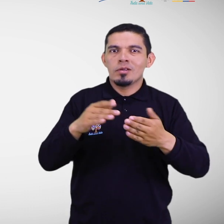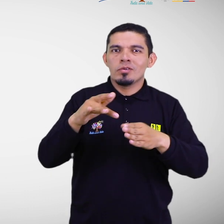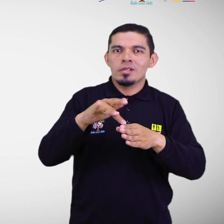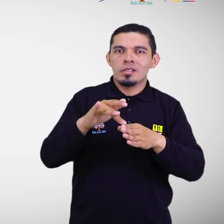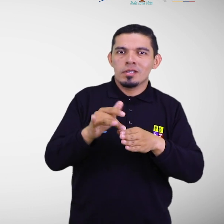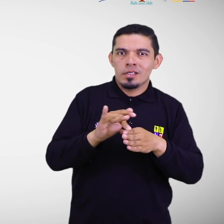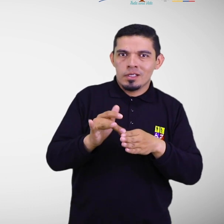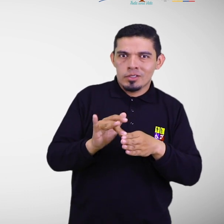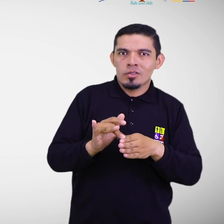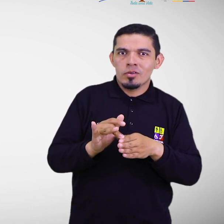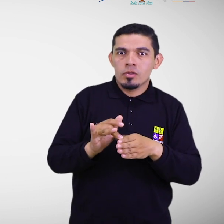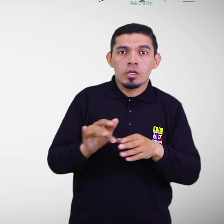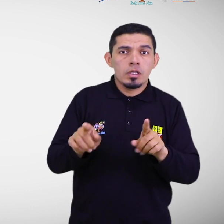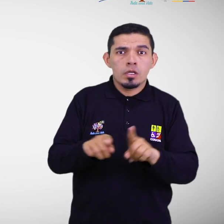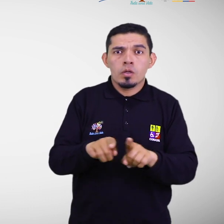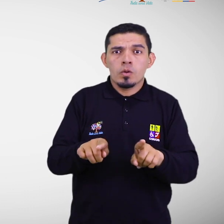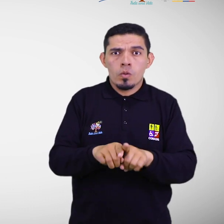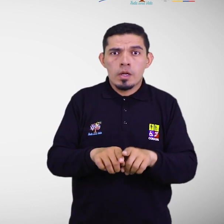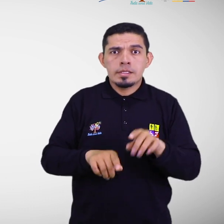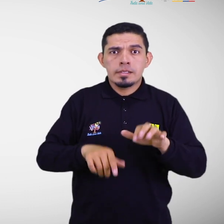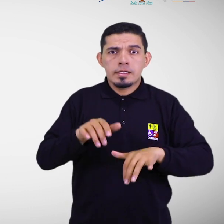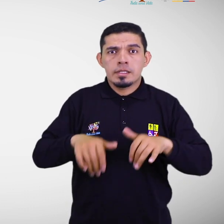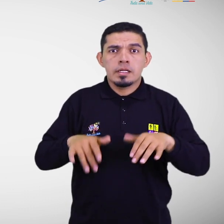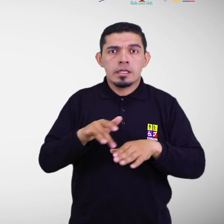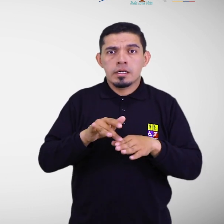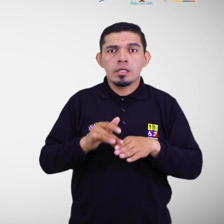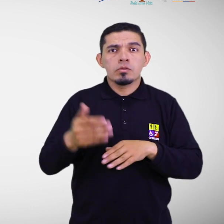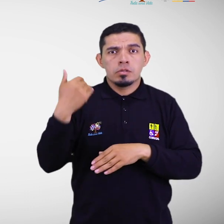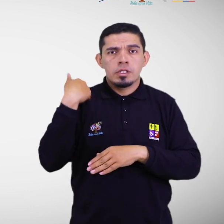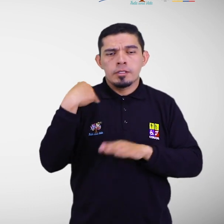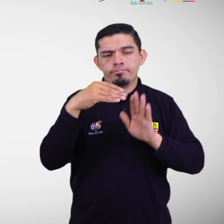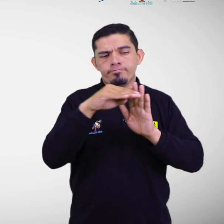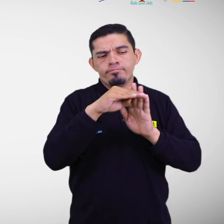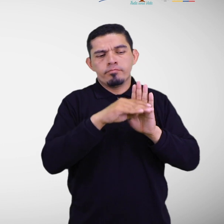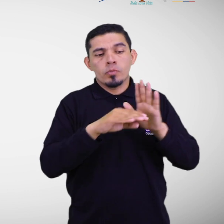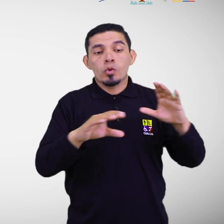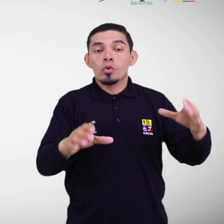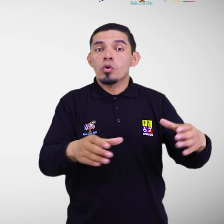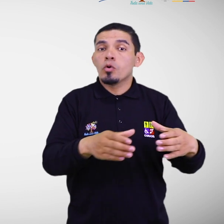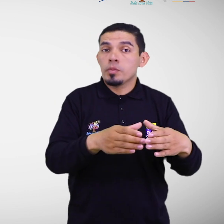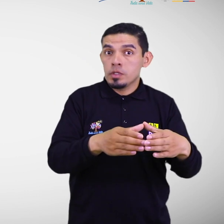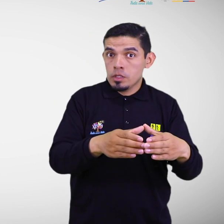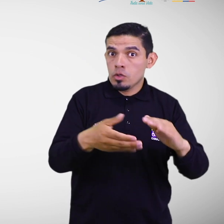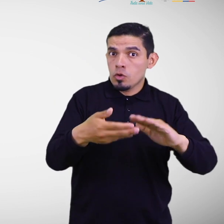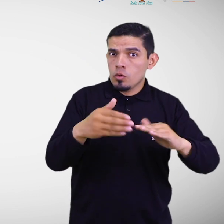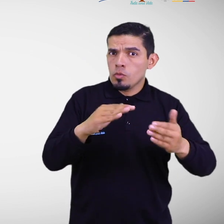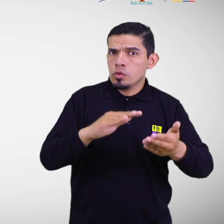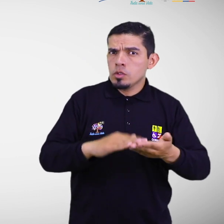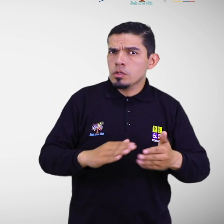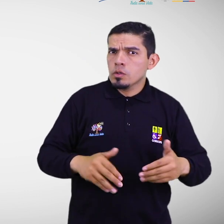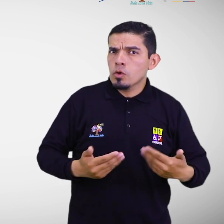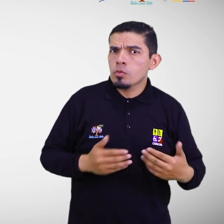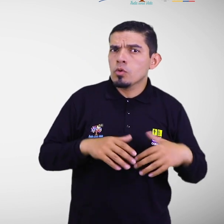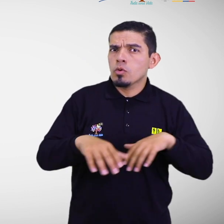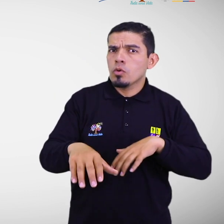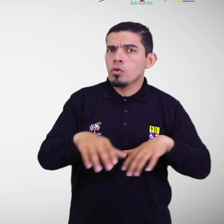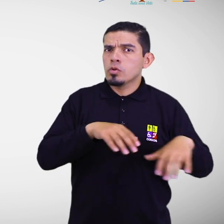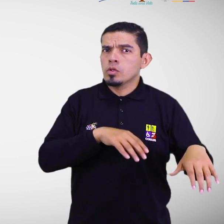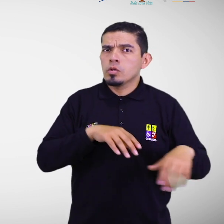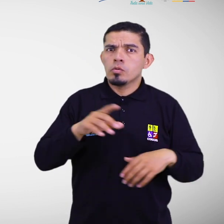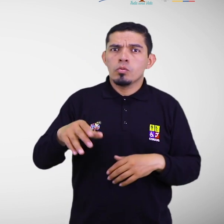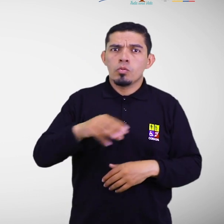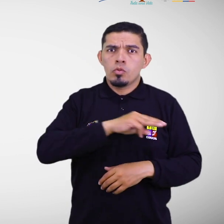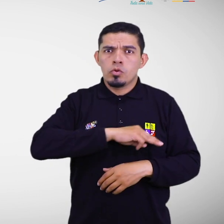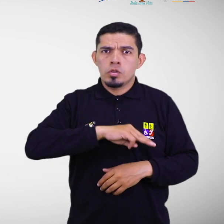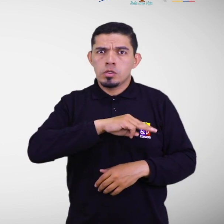proceso definido por el SNGRE. Los comités comunitarios serán conformados en coordinación entre los GAD,